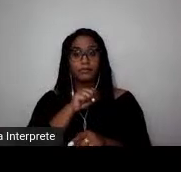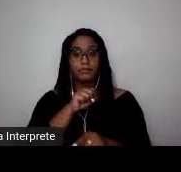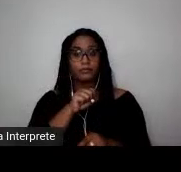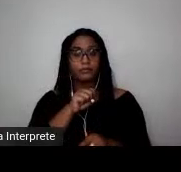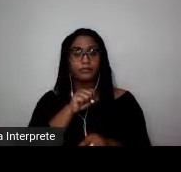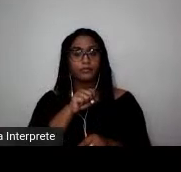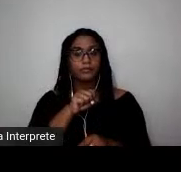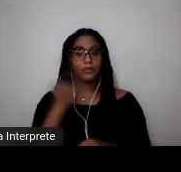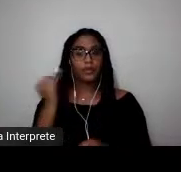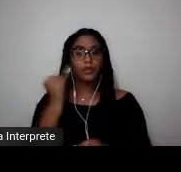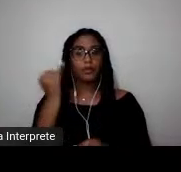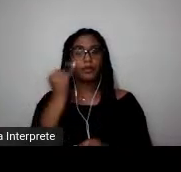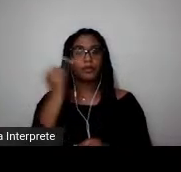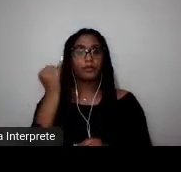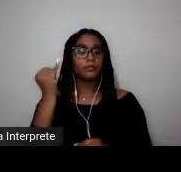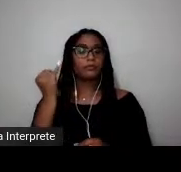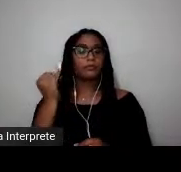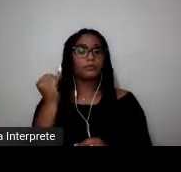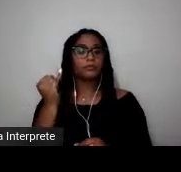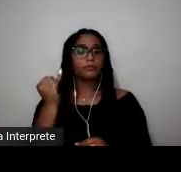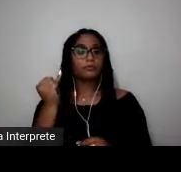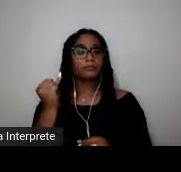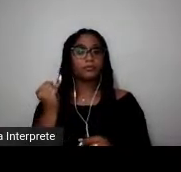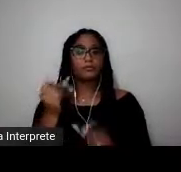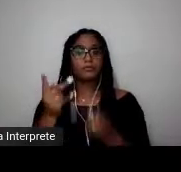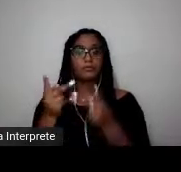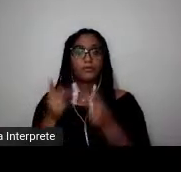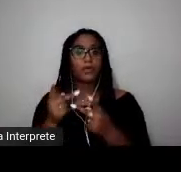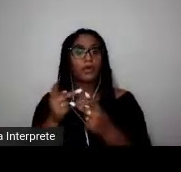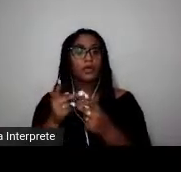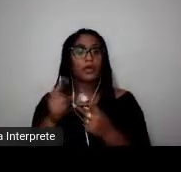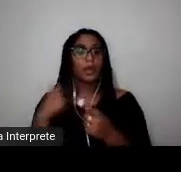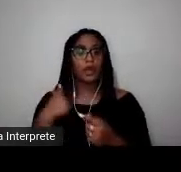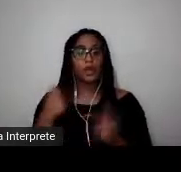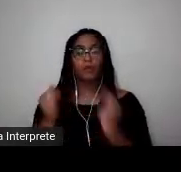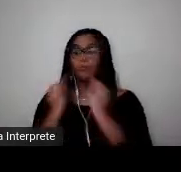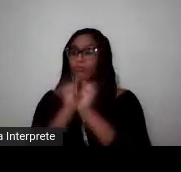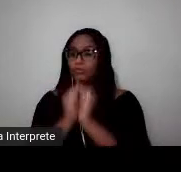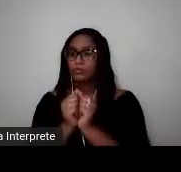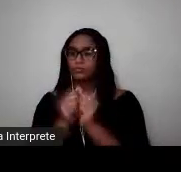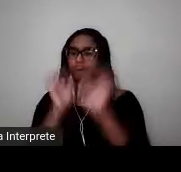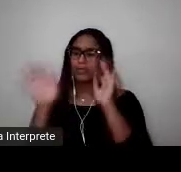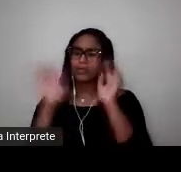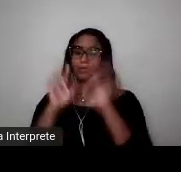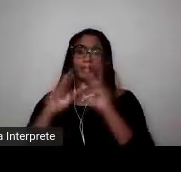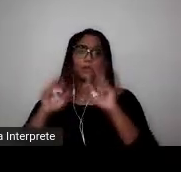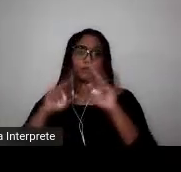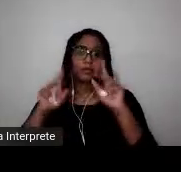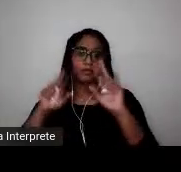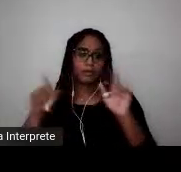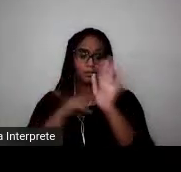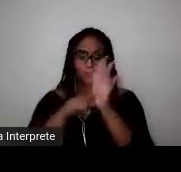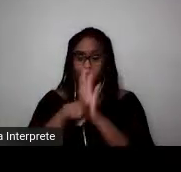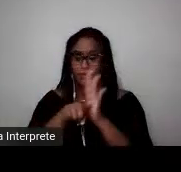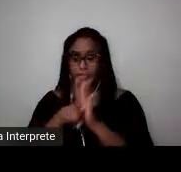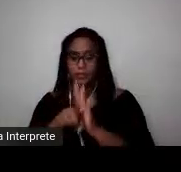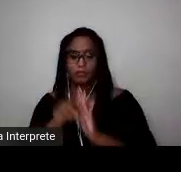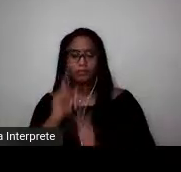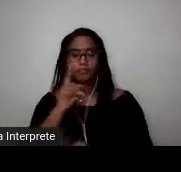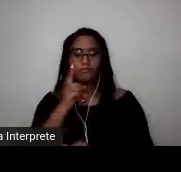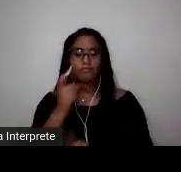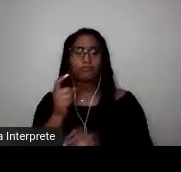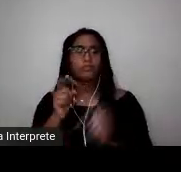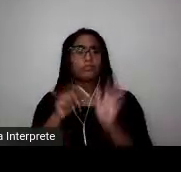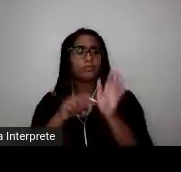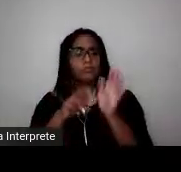eu, sim, sobretudo, me encaixo nessa crítica perfeitamente, rever essas lacunas deixadas por nós pesquisadoras e reescrever a